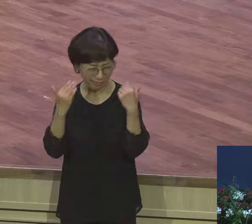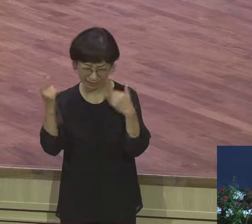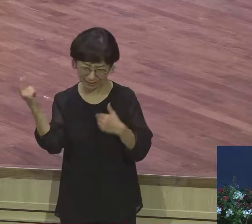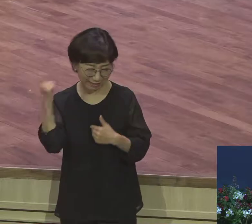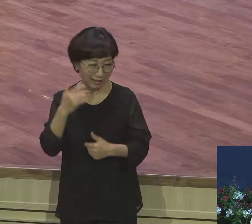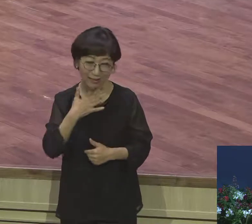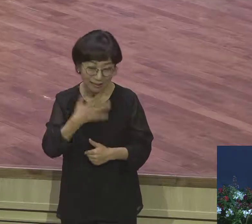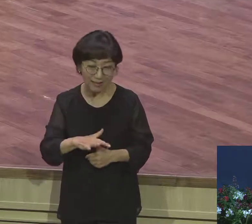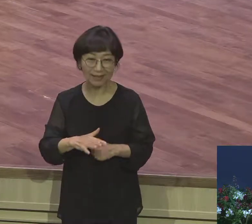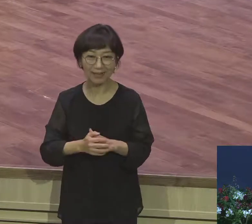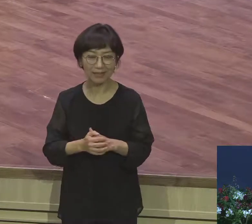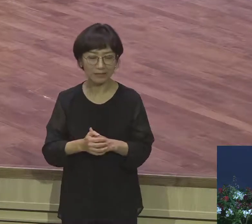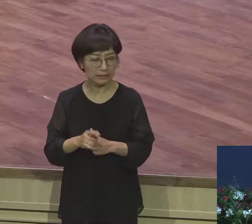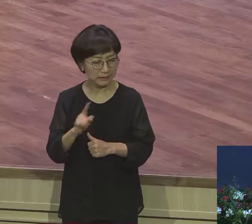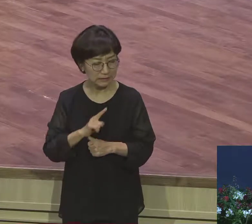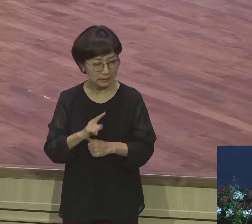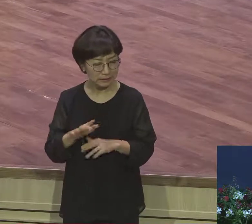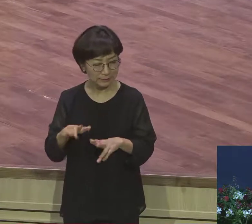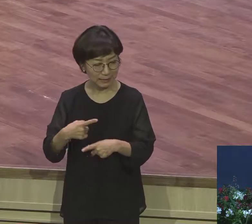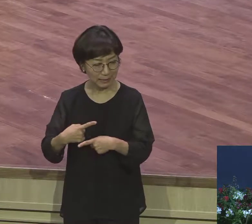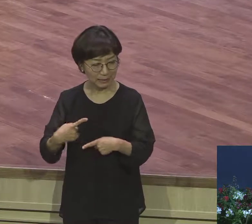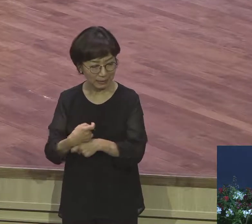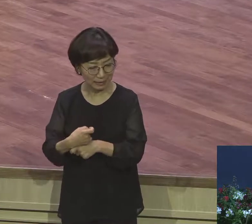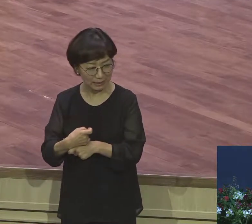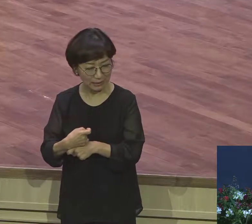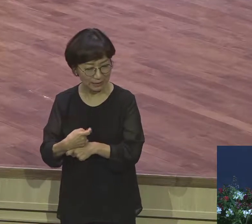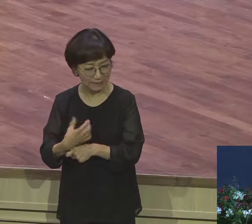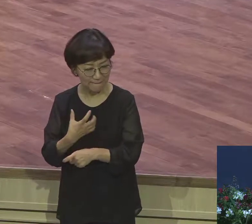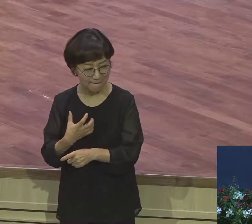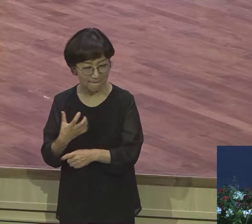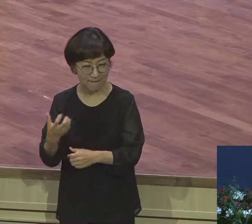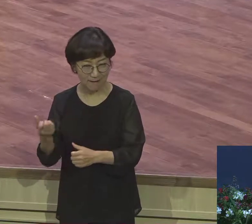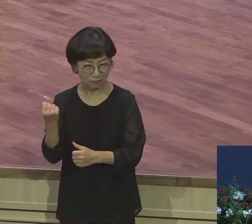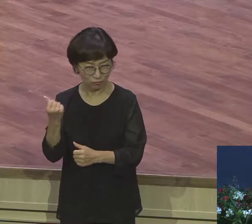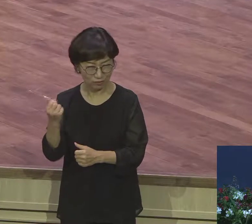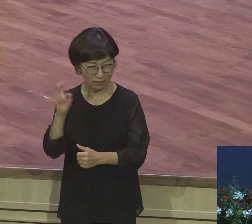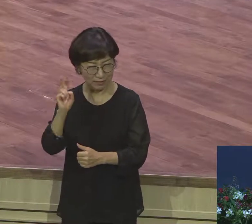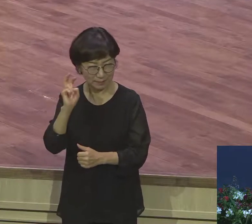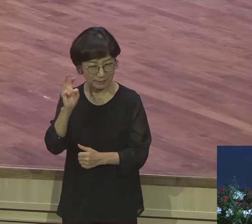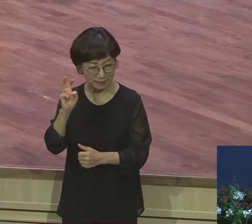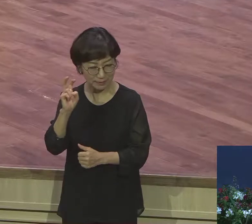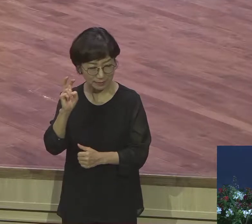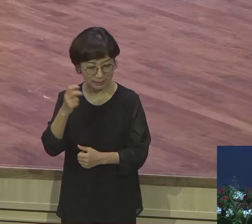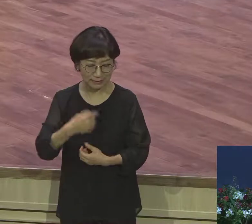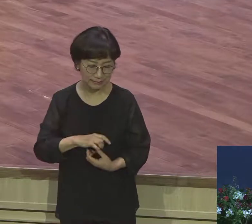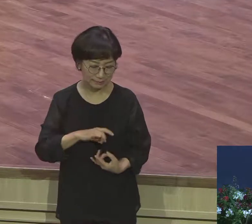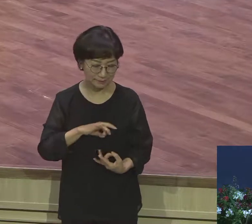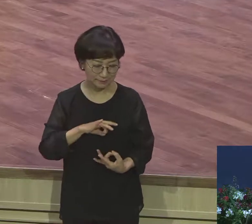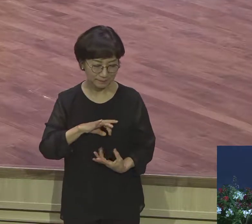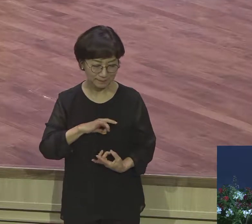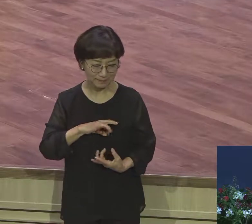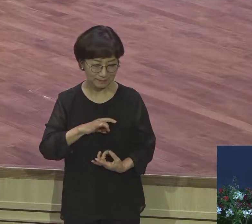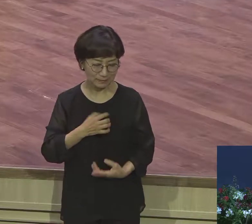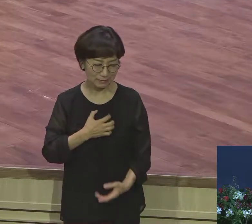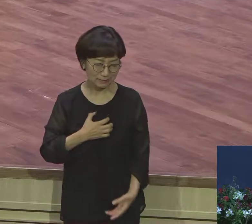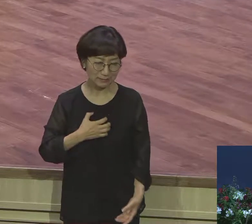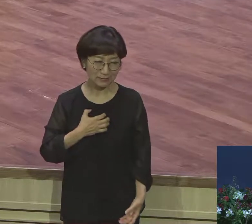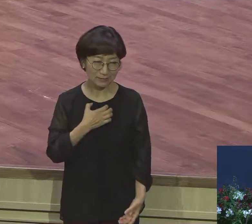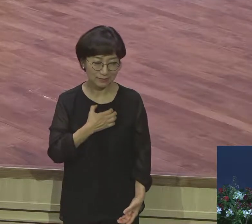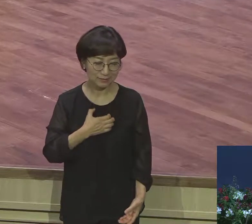말은 아직까지 원활을 품고 있다는 거라고 그렇게 야곱은 해석을 한 거예요 아 아직도 형이